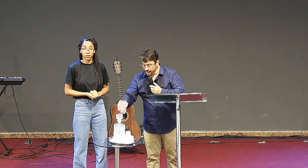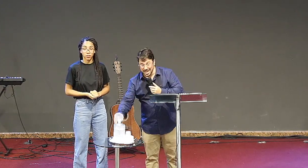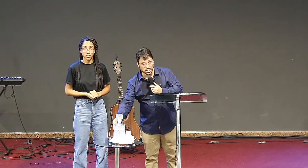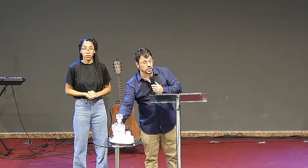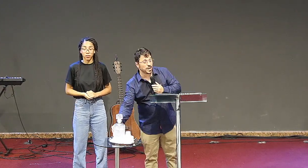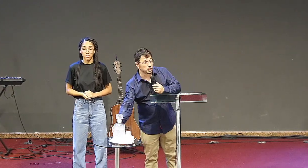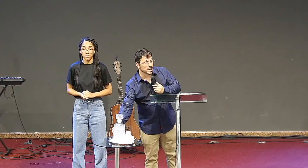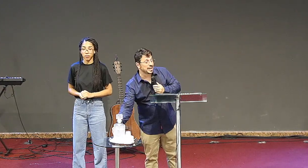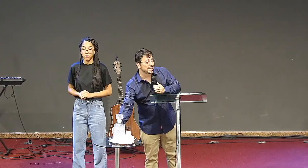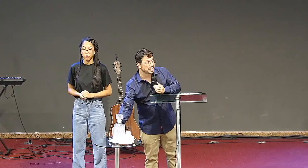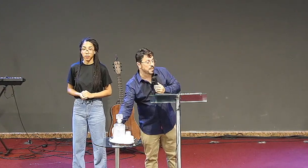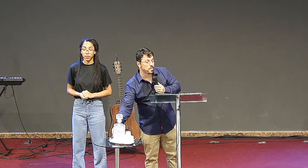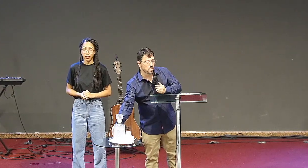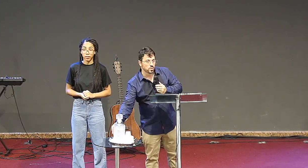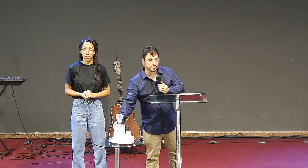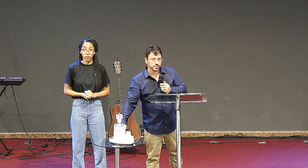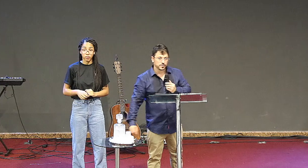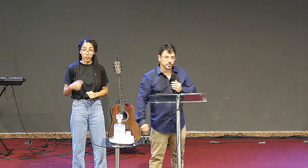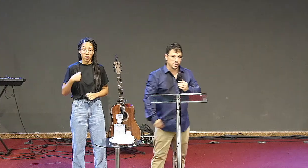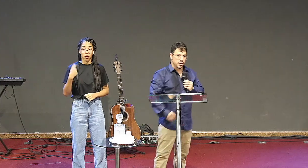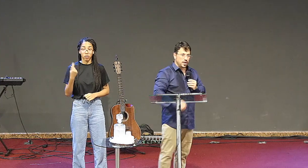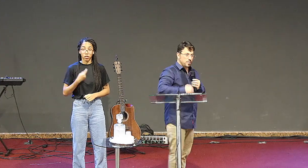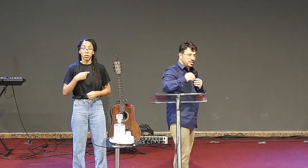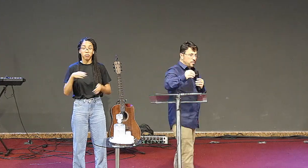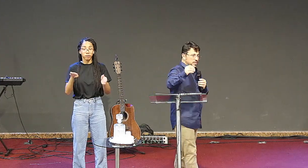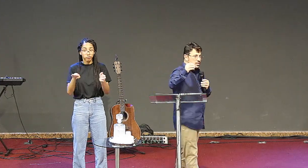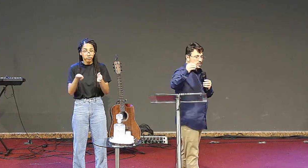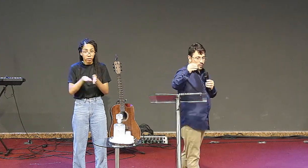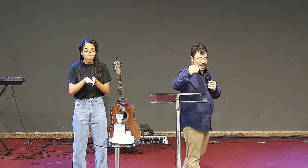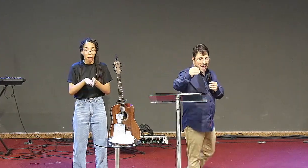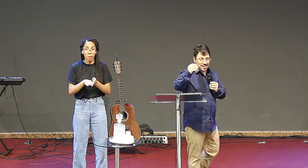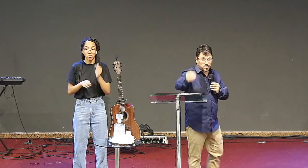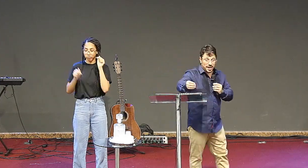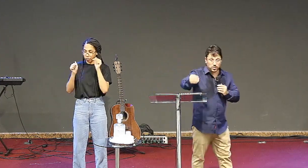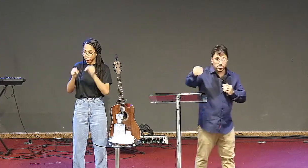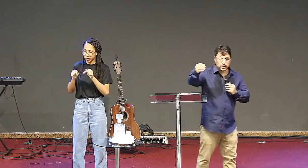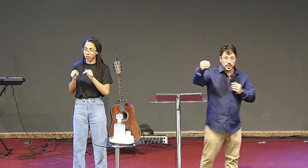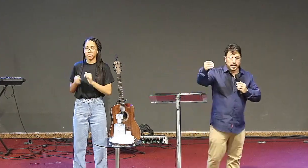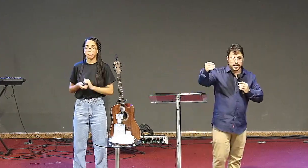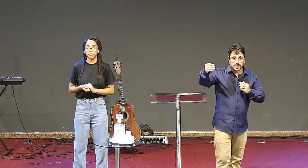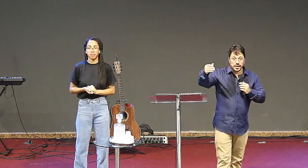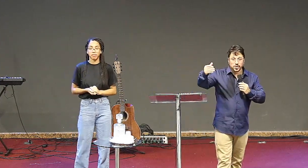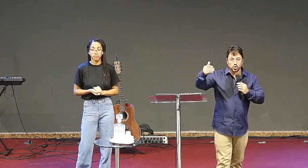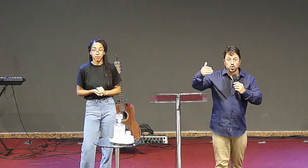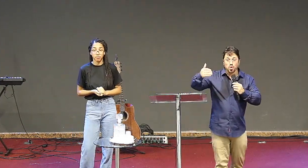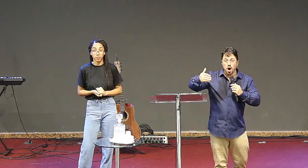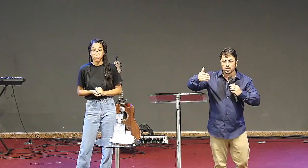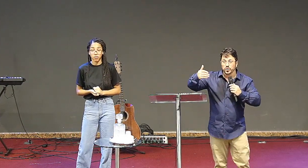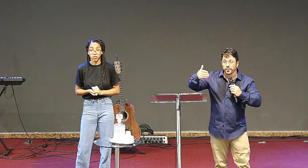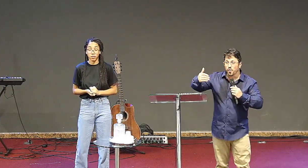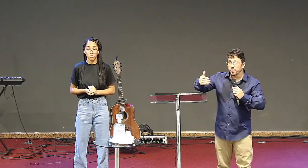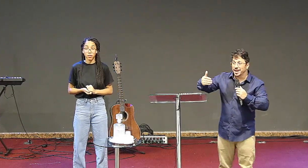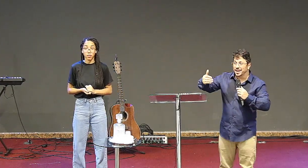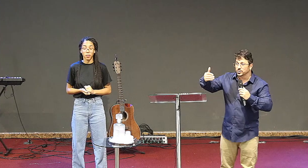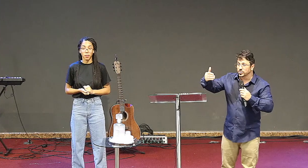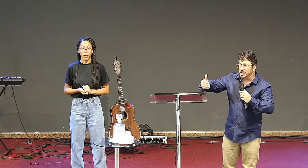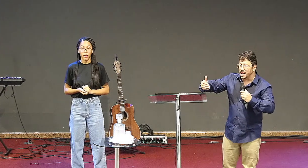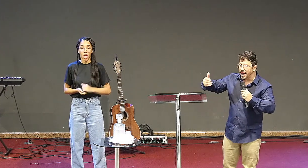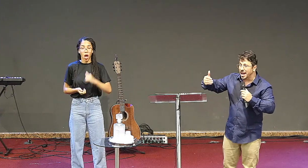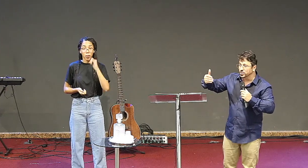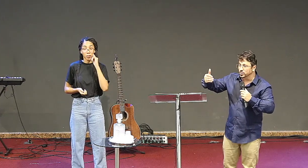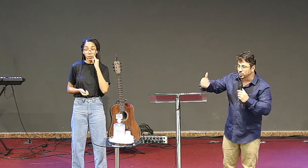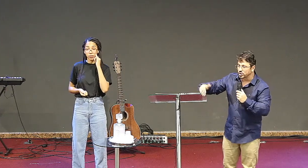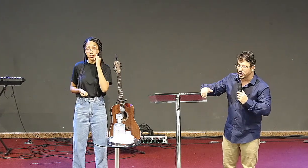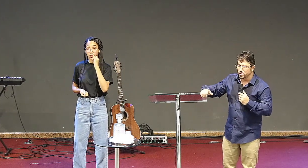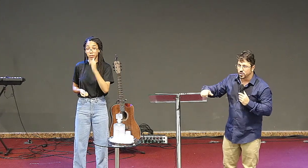e a gente vai chegar lá daqui a pouco mas eu preciso falar a respeito do nosso envolvimento no